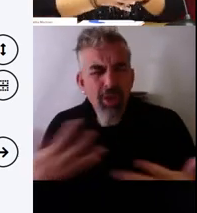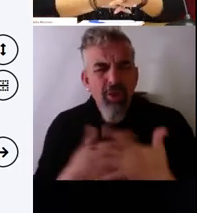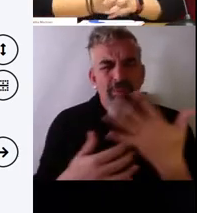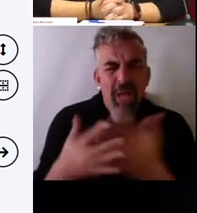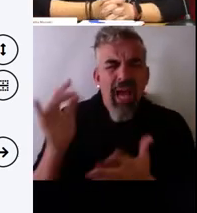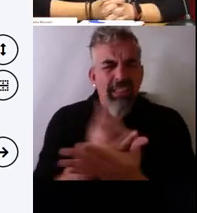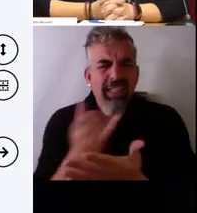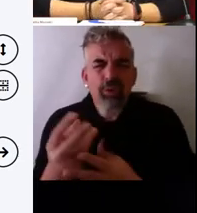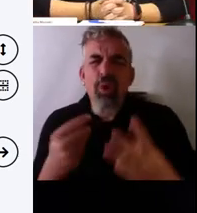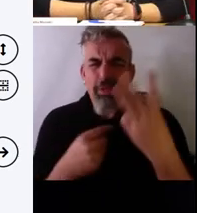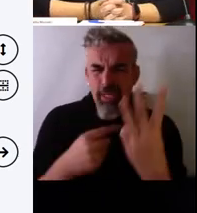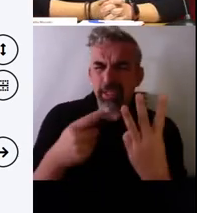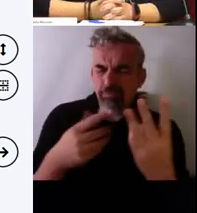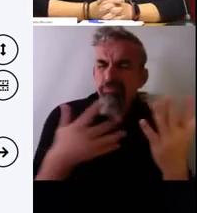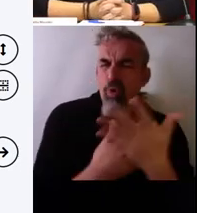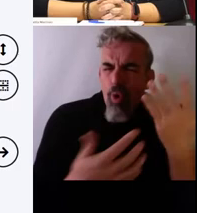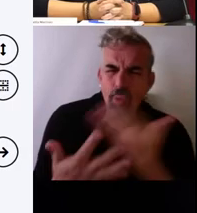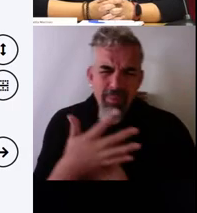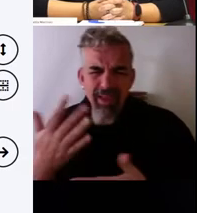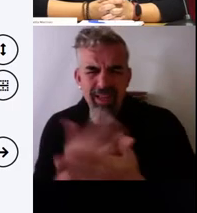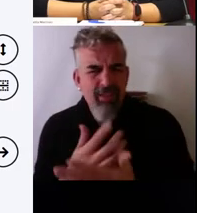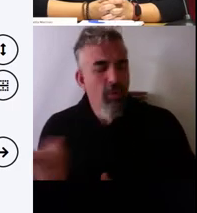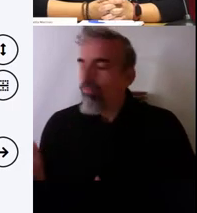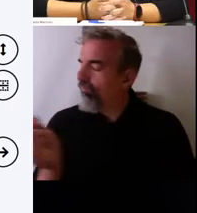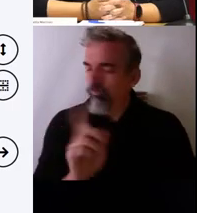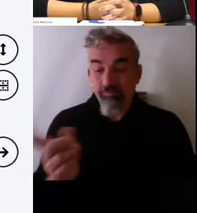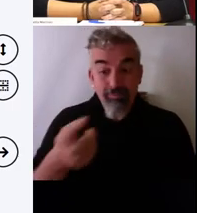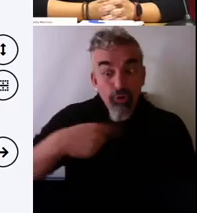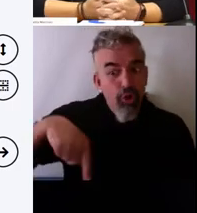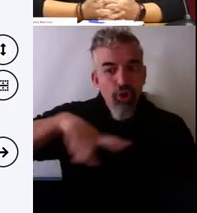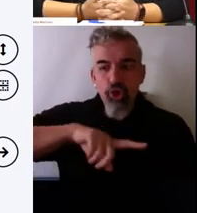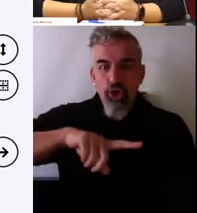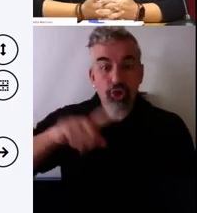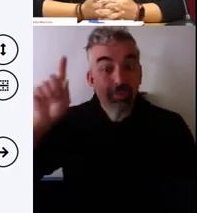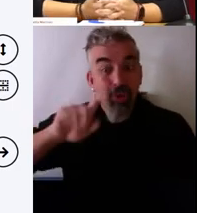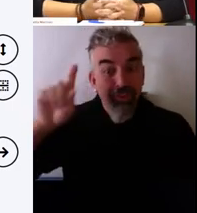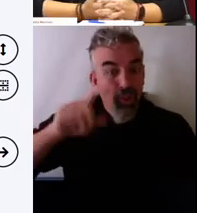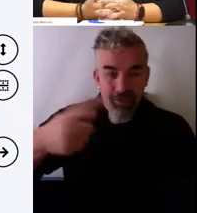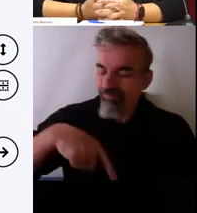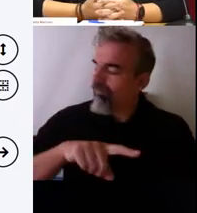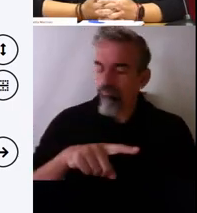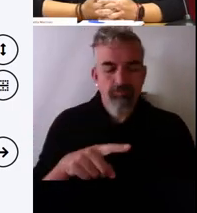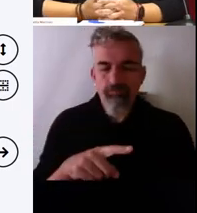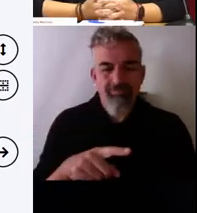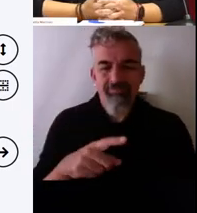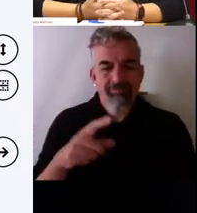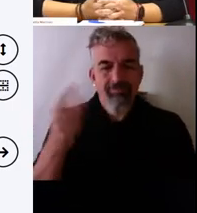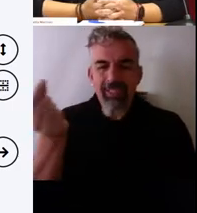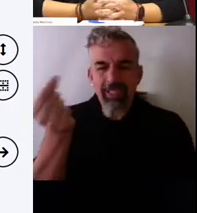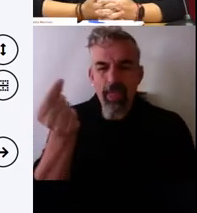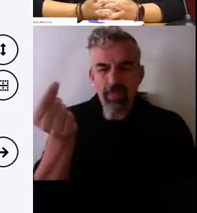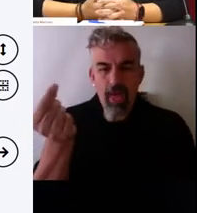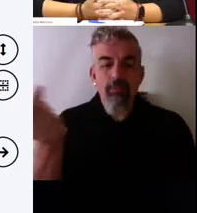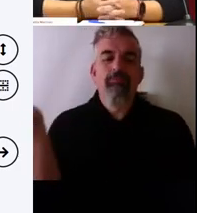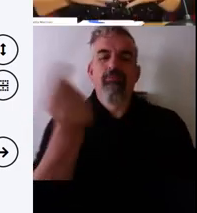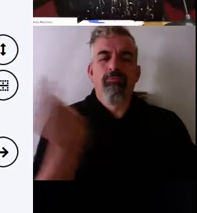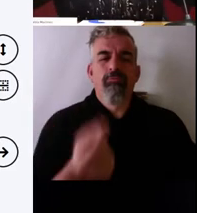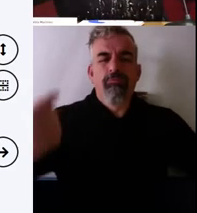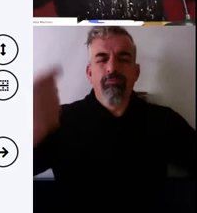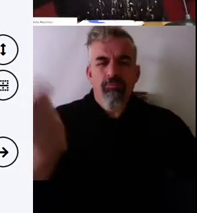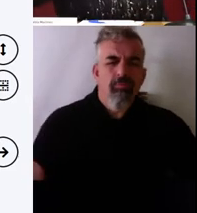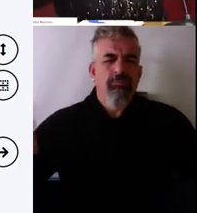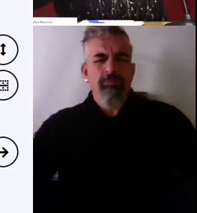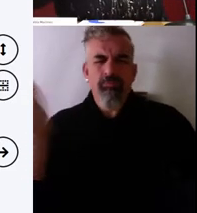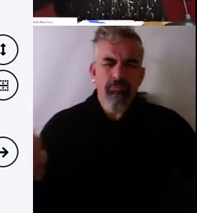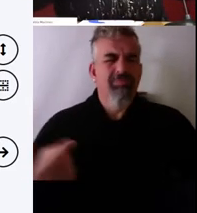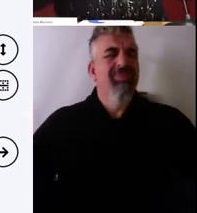asignaturas, y no, estamos muy agarrados a... Yo soy de muchos profesores que están agarrados a la tiza. Y